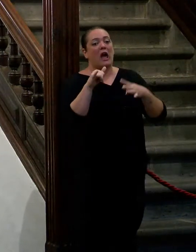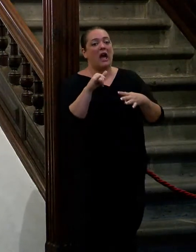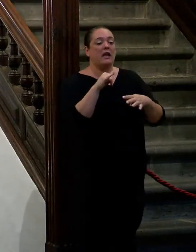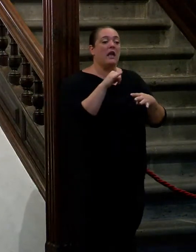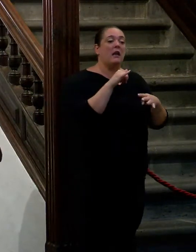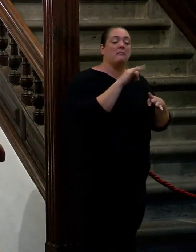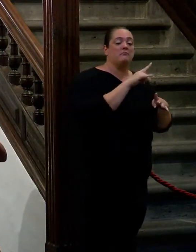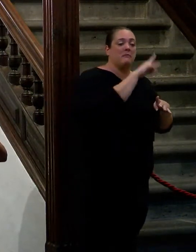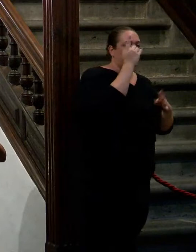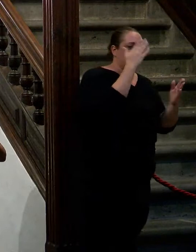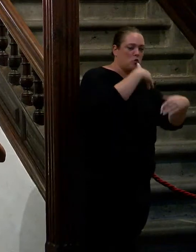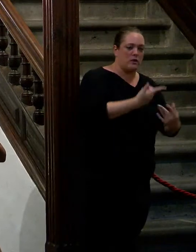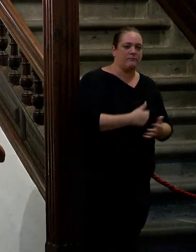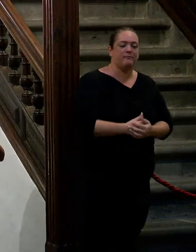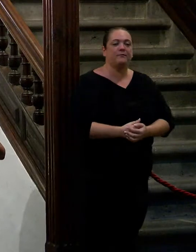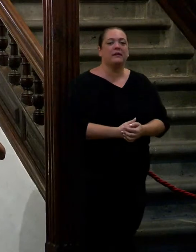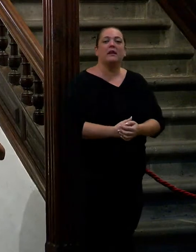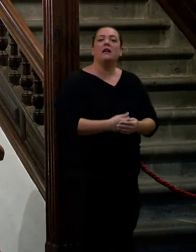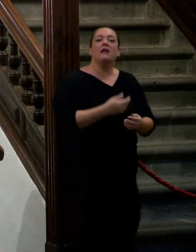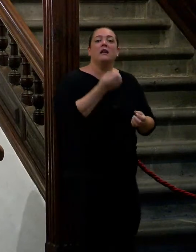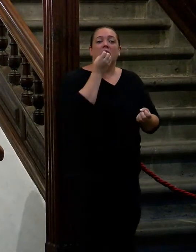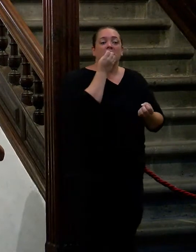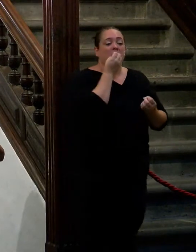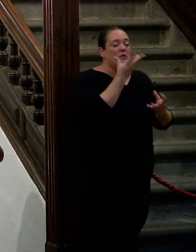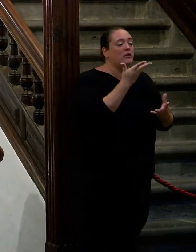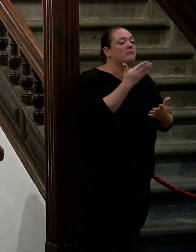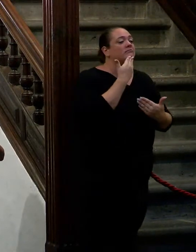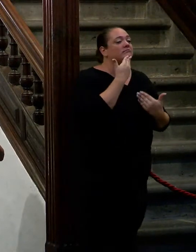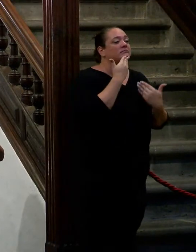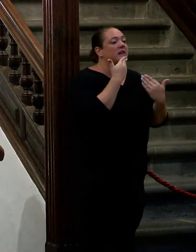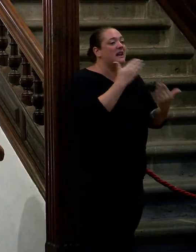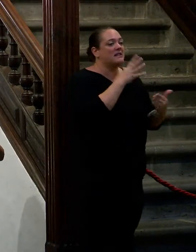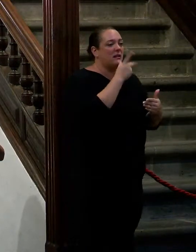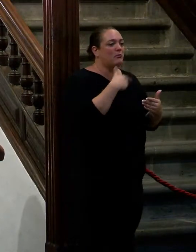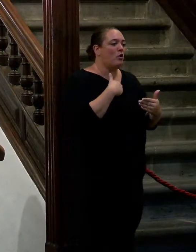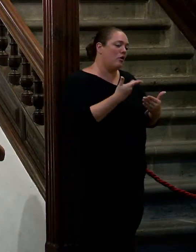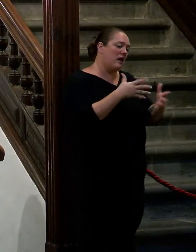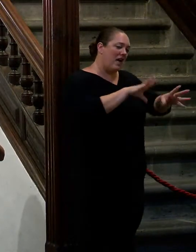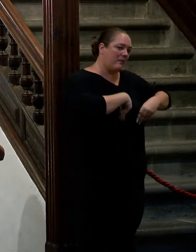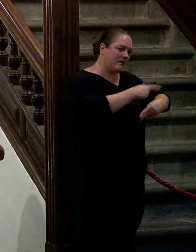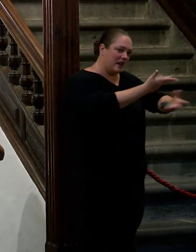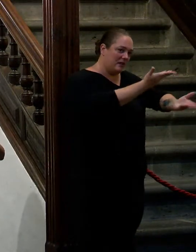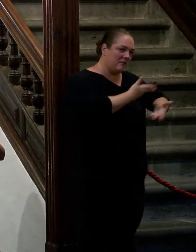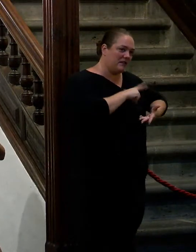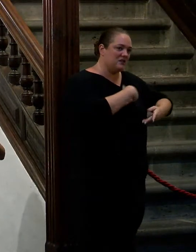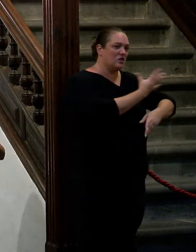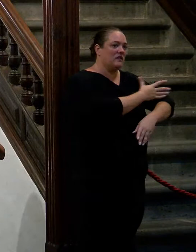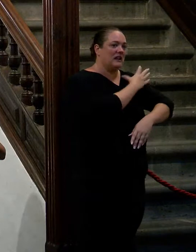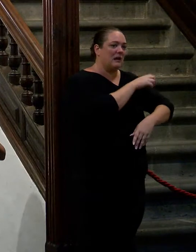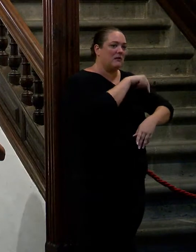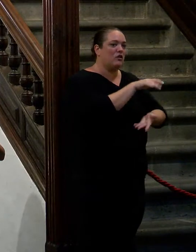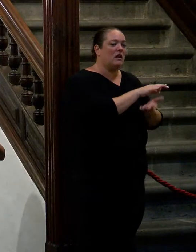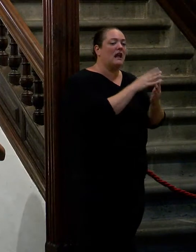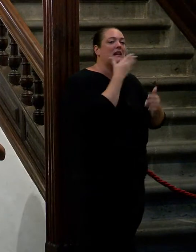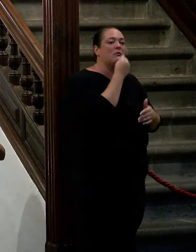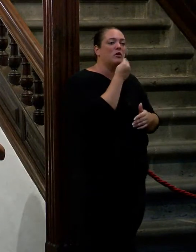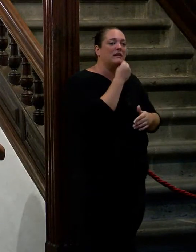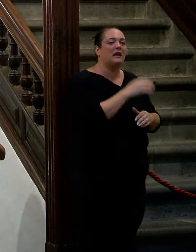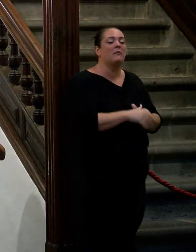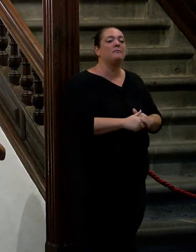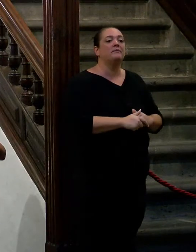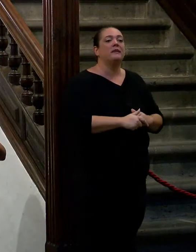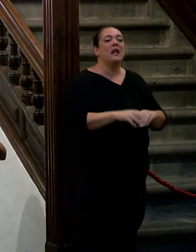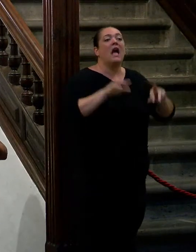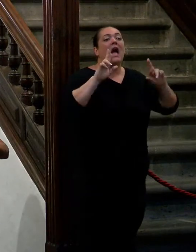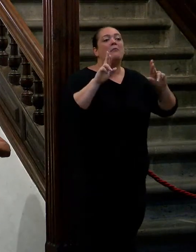bueno pues agradecerte el que hayas aceptado la invitación del cabildo de La Isla Bonita que te